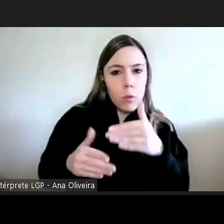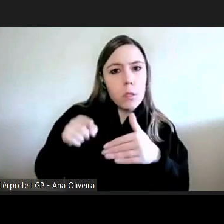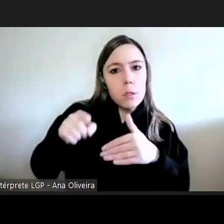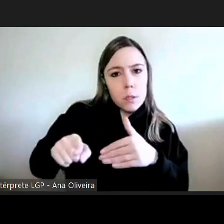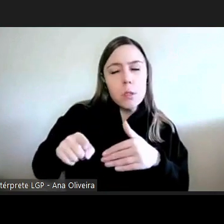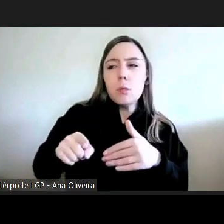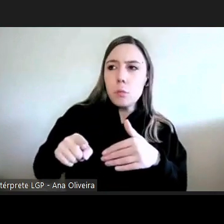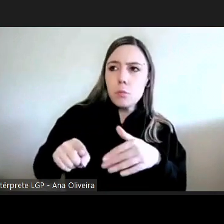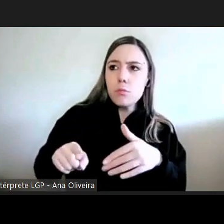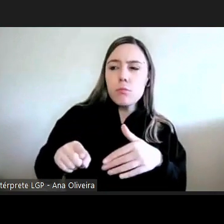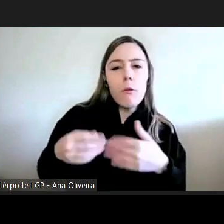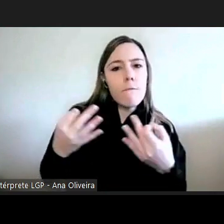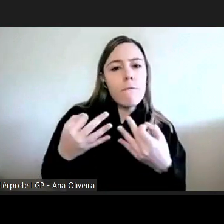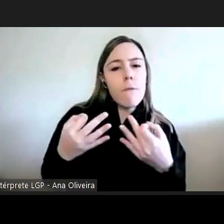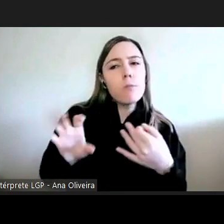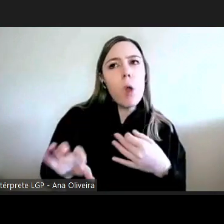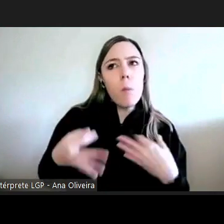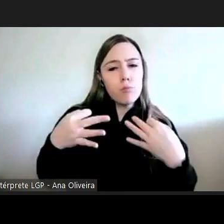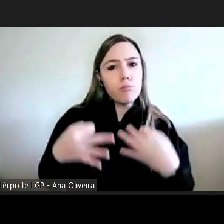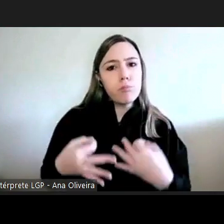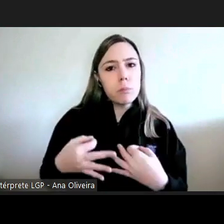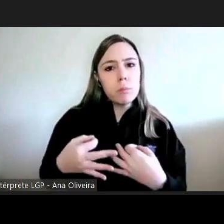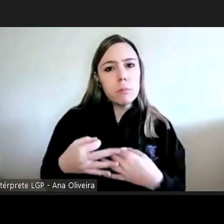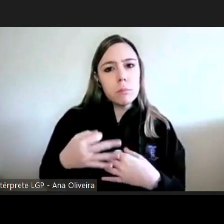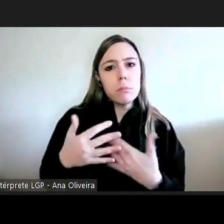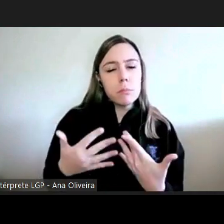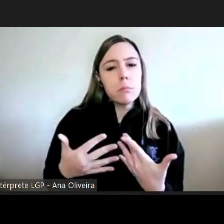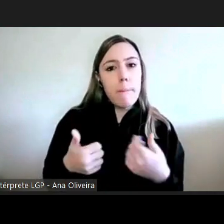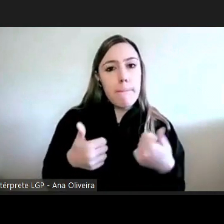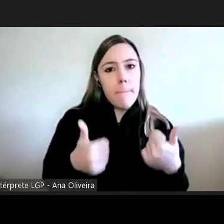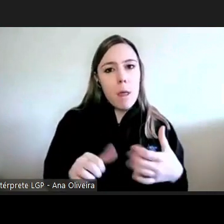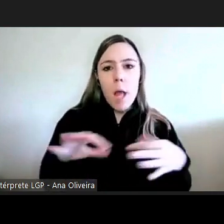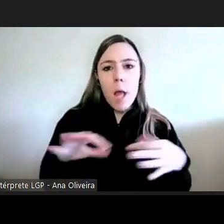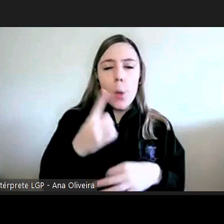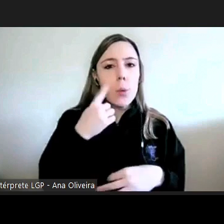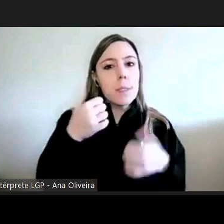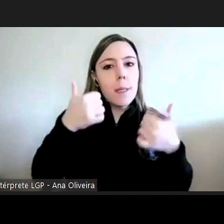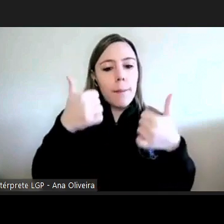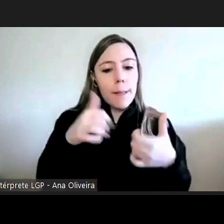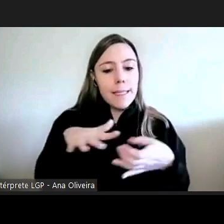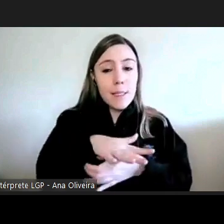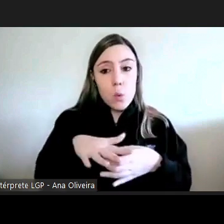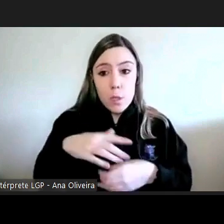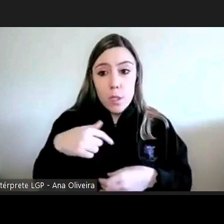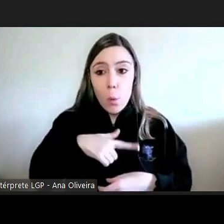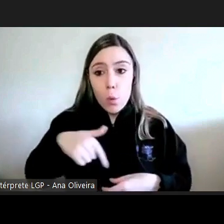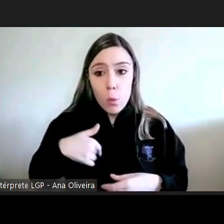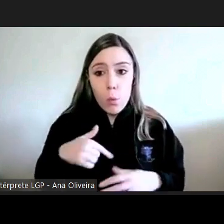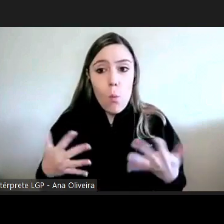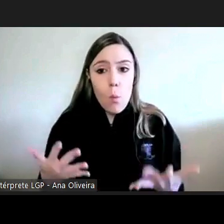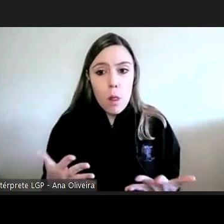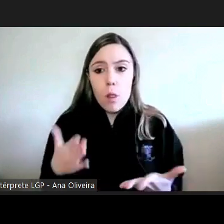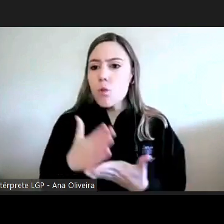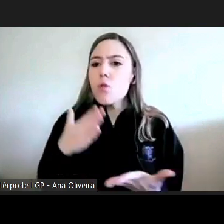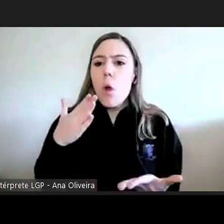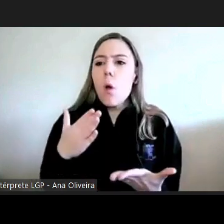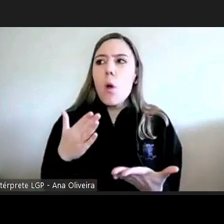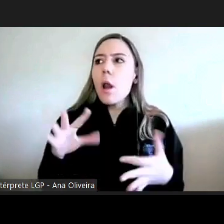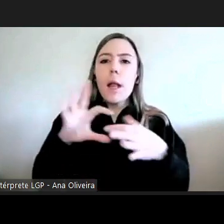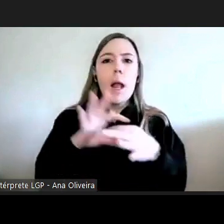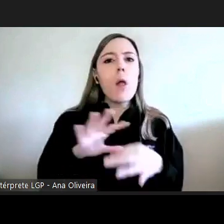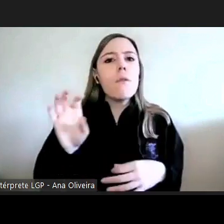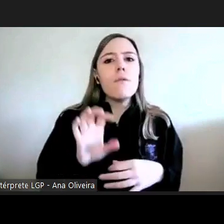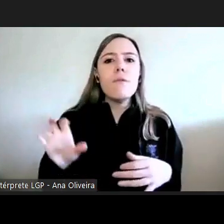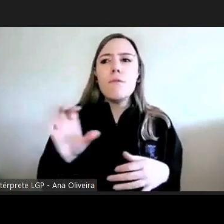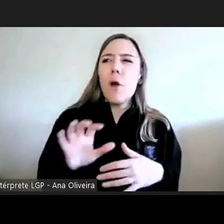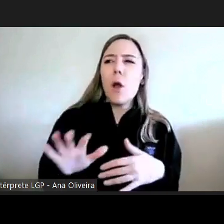consciência da situação de facto a que nos estamos a dirigir e não surgir com posições que